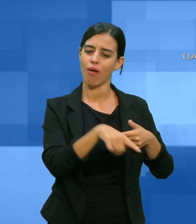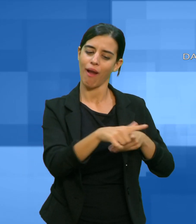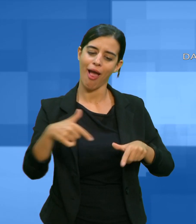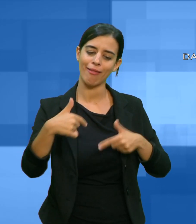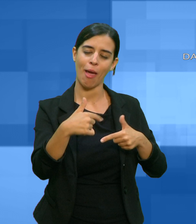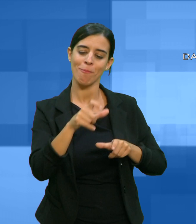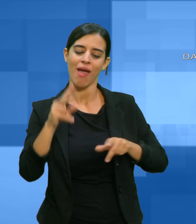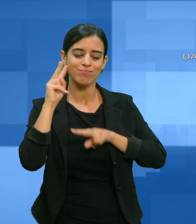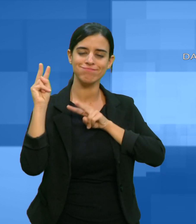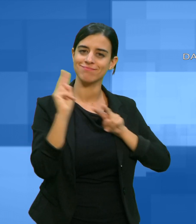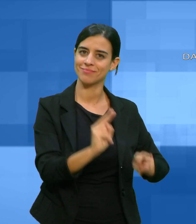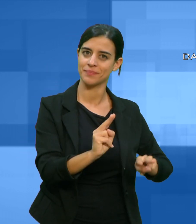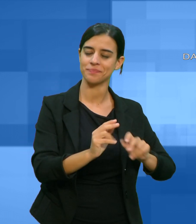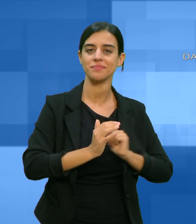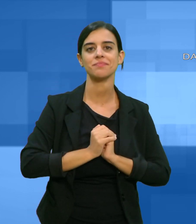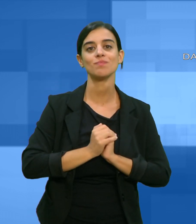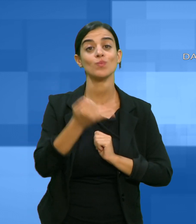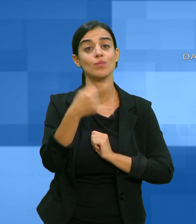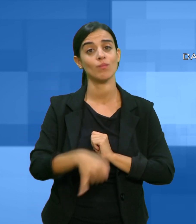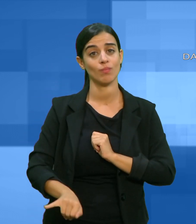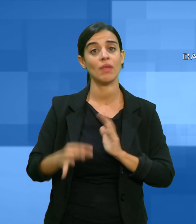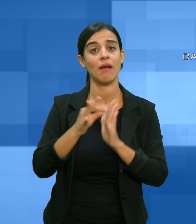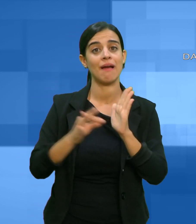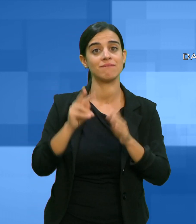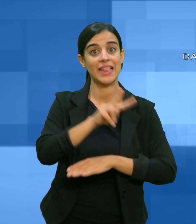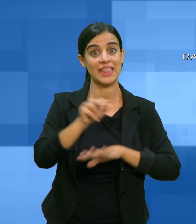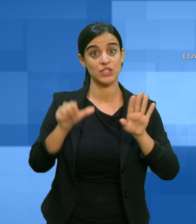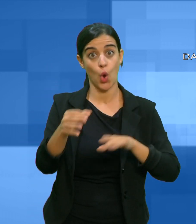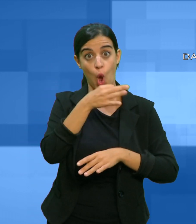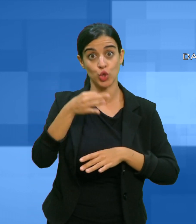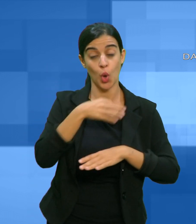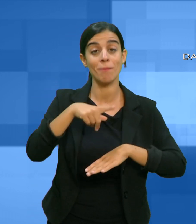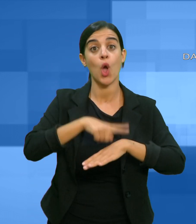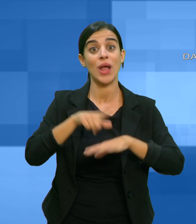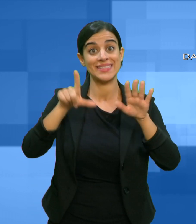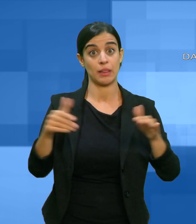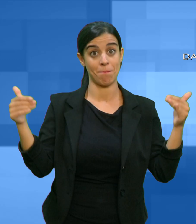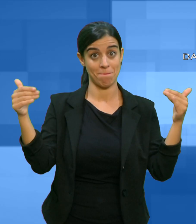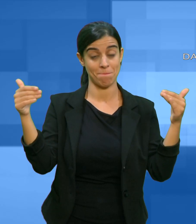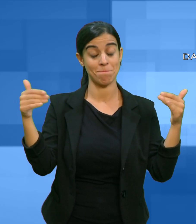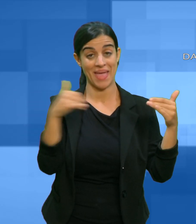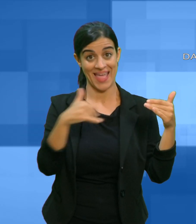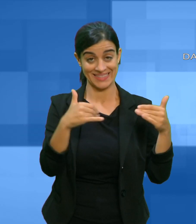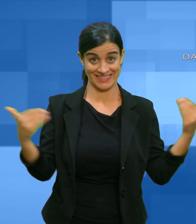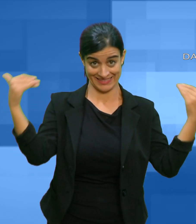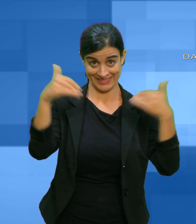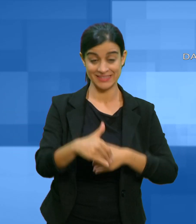Infine il 26 ottobre alle 19.30 si svolgerà note